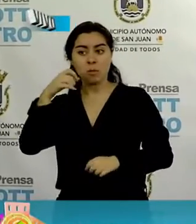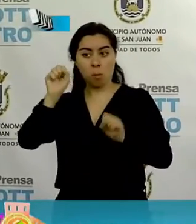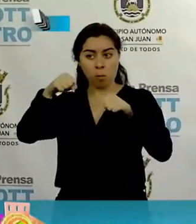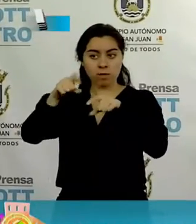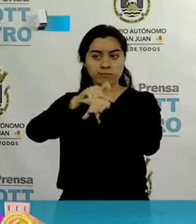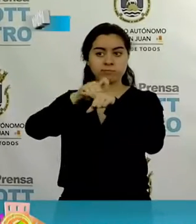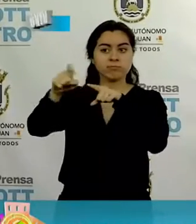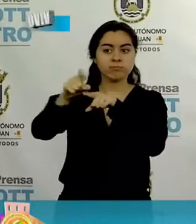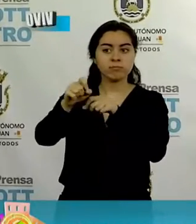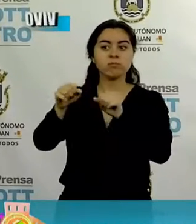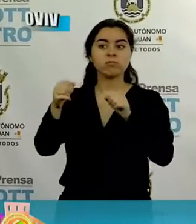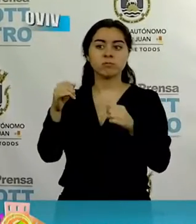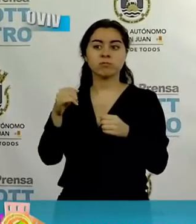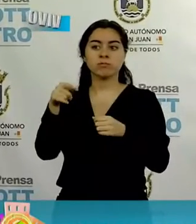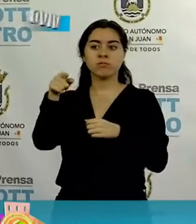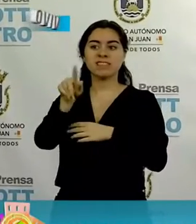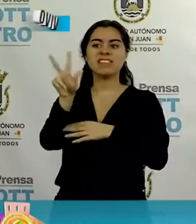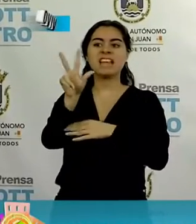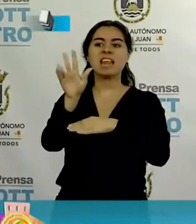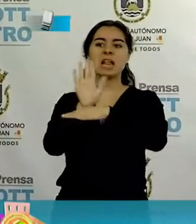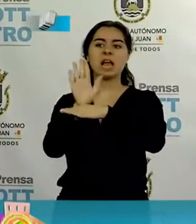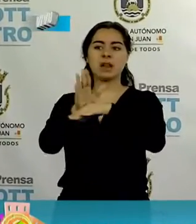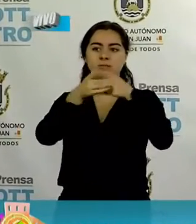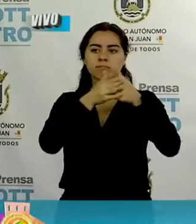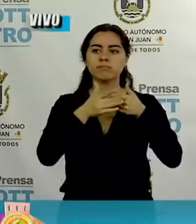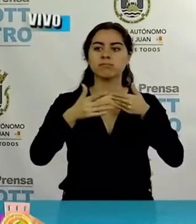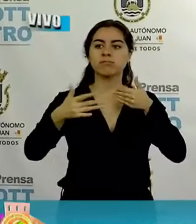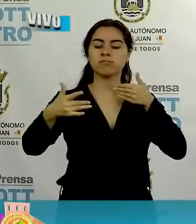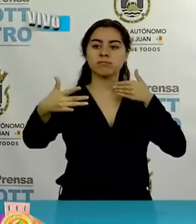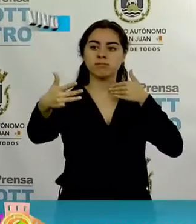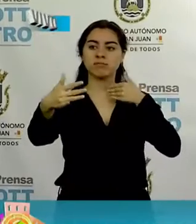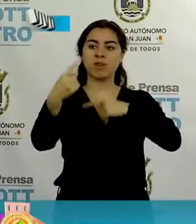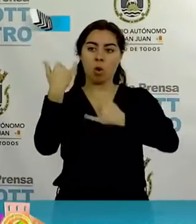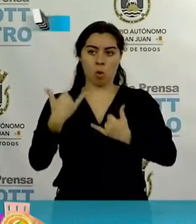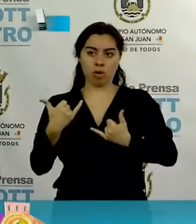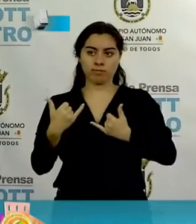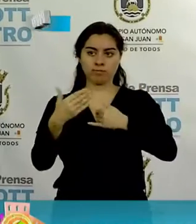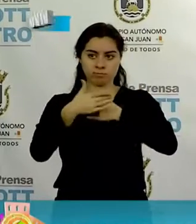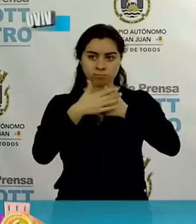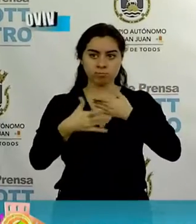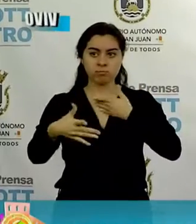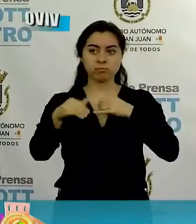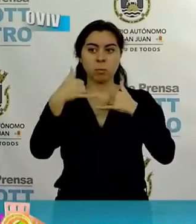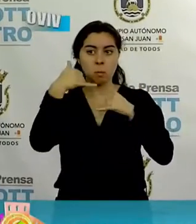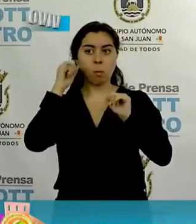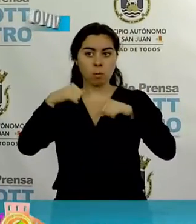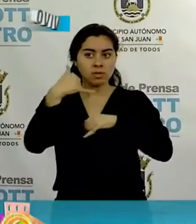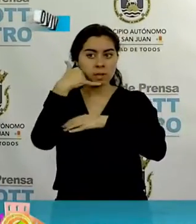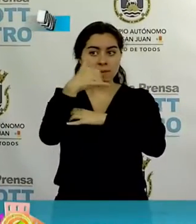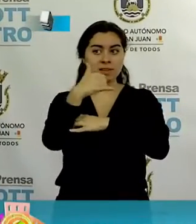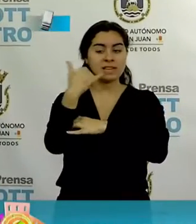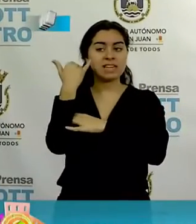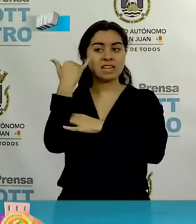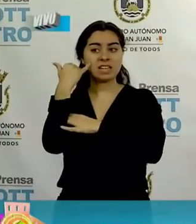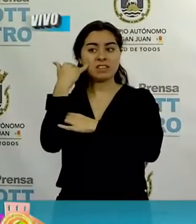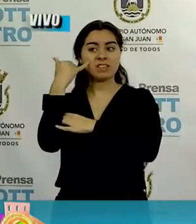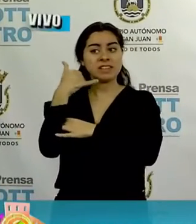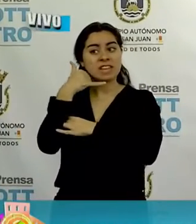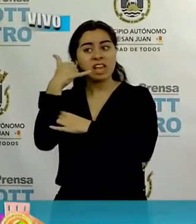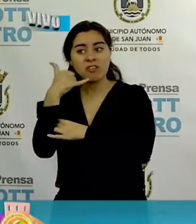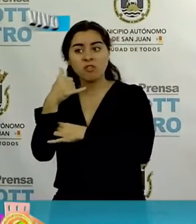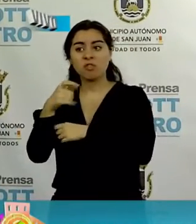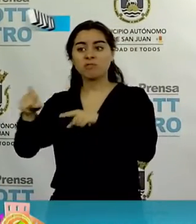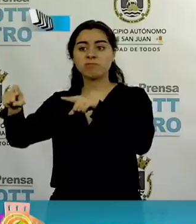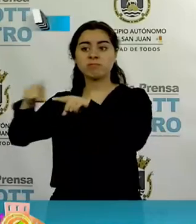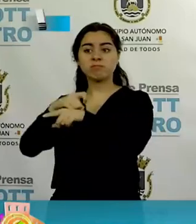desde las 3 de la tarde el día de hoy, si no consigue el teléfono, llegue.